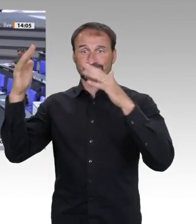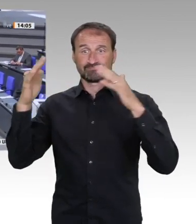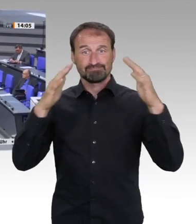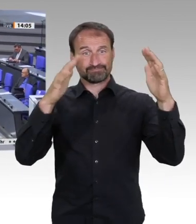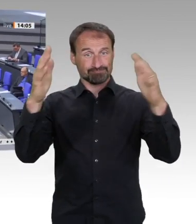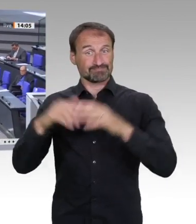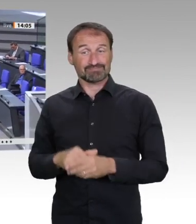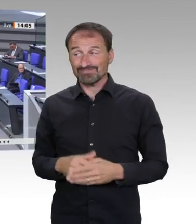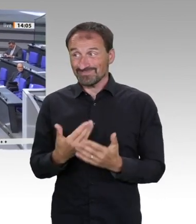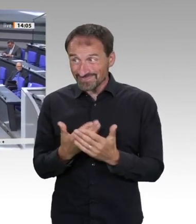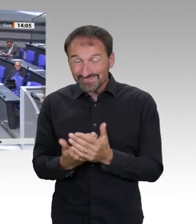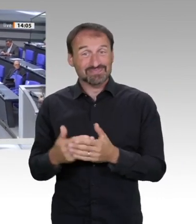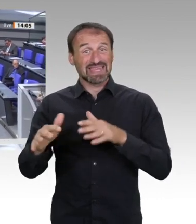Herr Kollege Karmann, Sie haben das Wort.